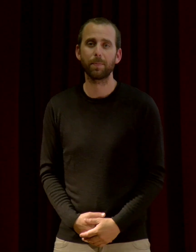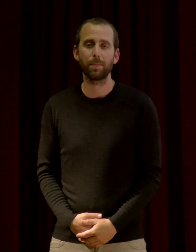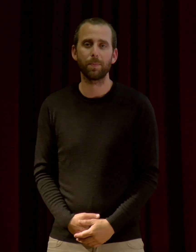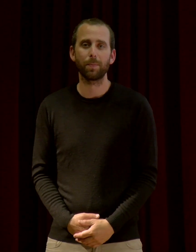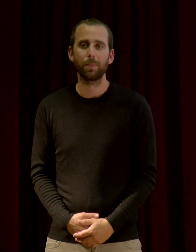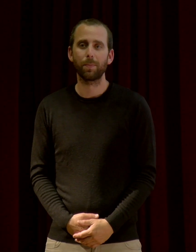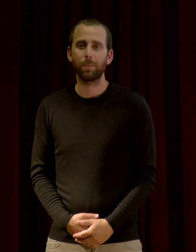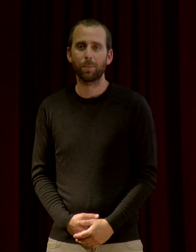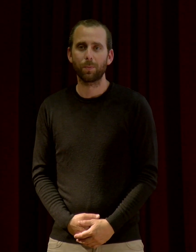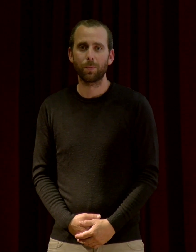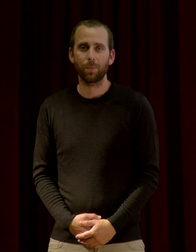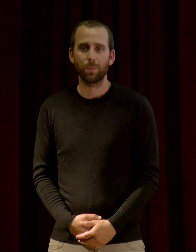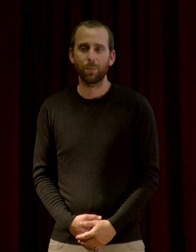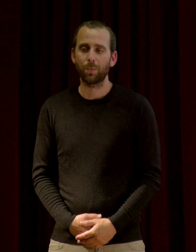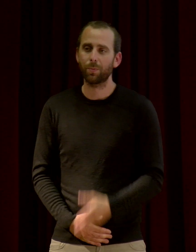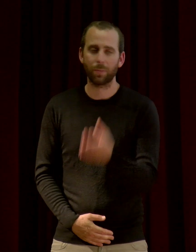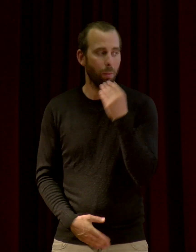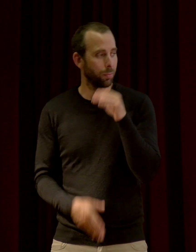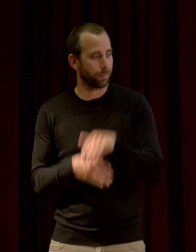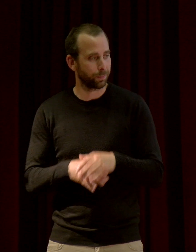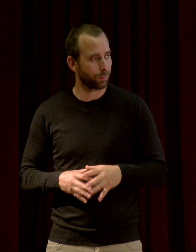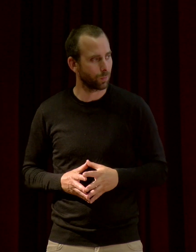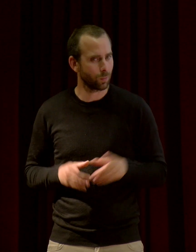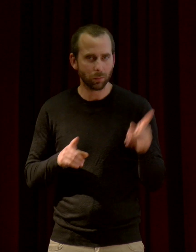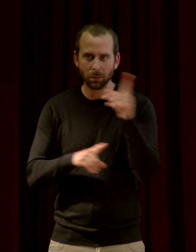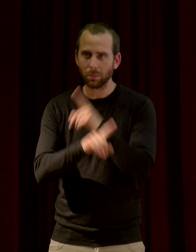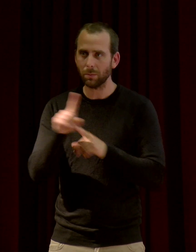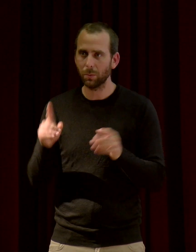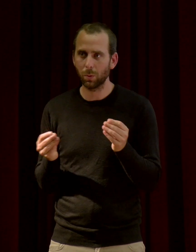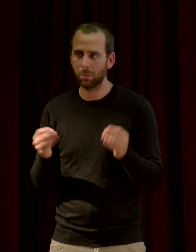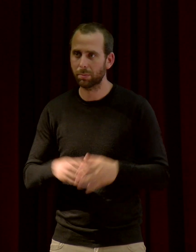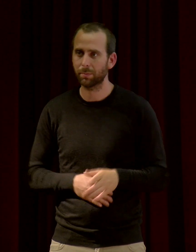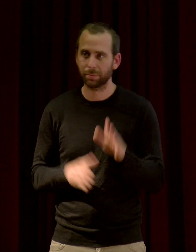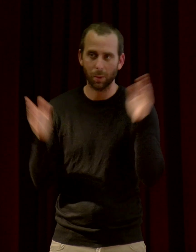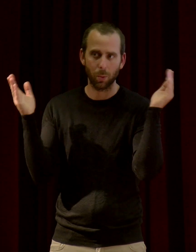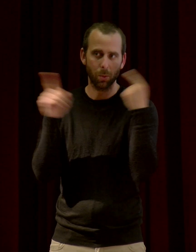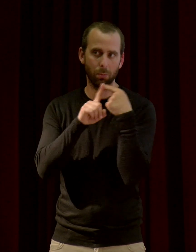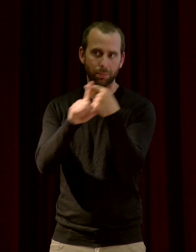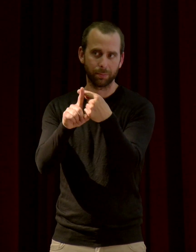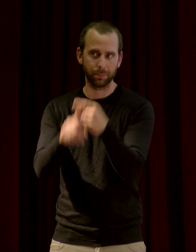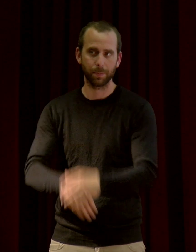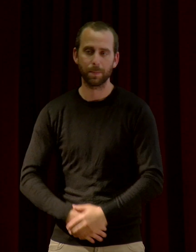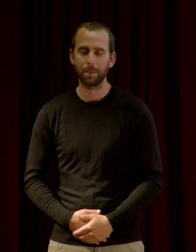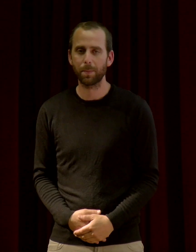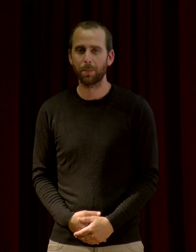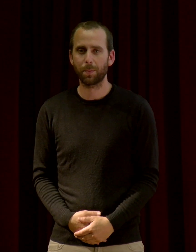Monsieur. Bonsoir. Alors, je me demandais, puisque l'anthropophonie...